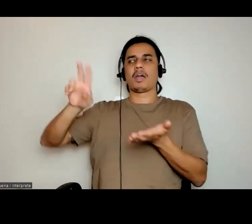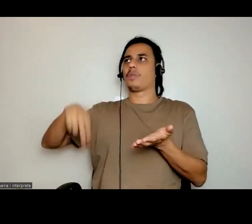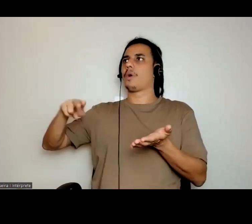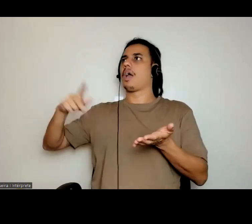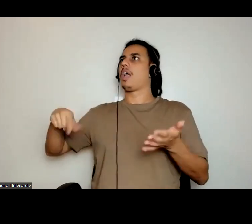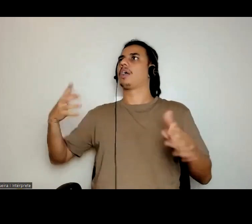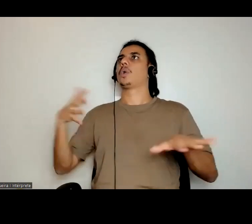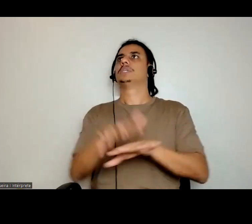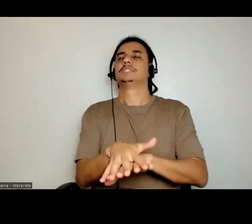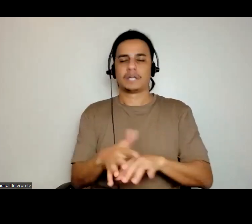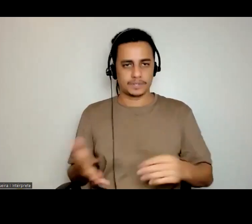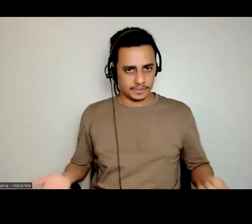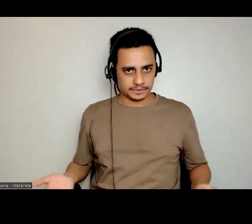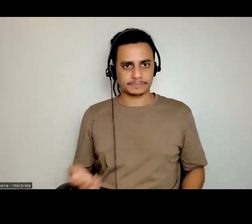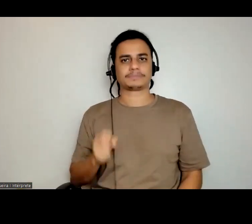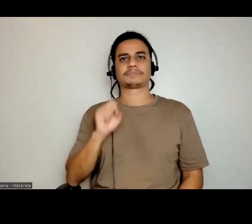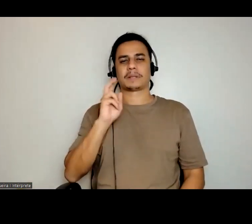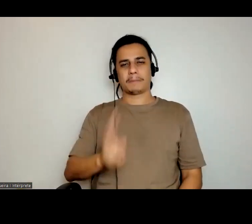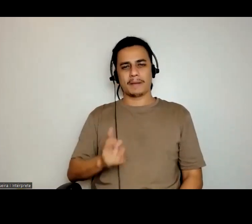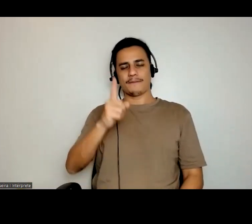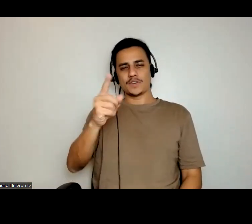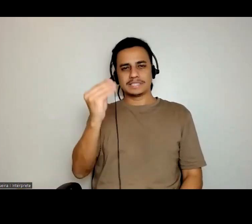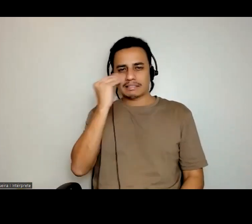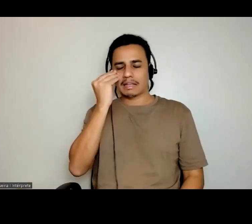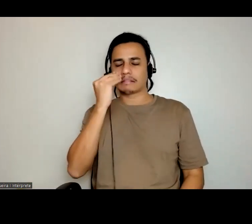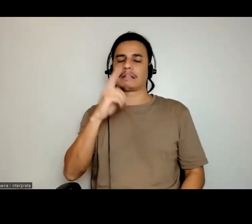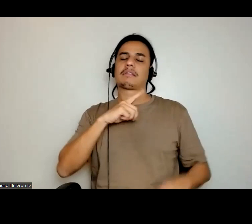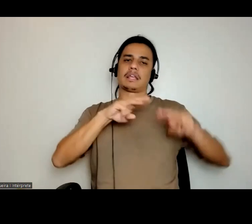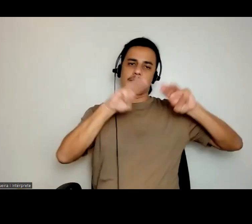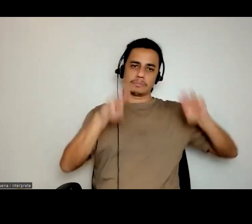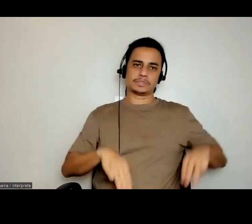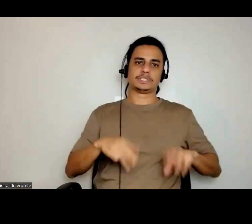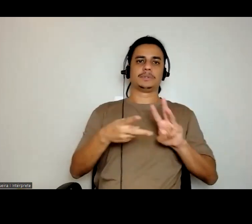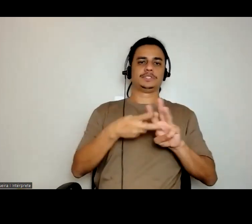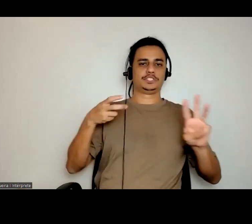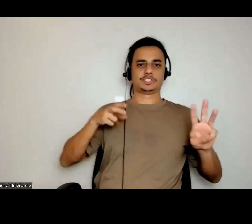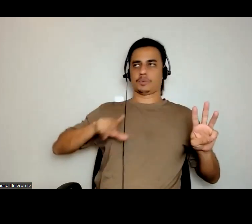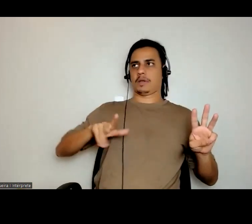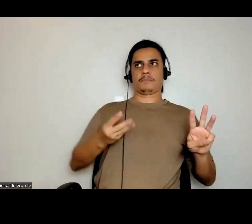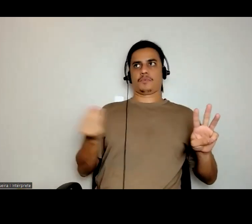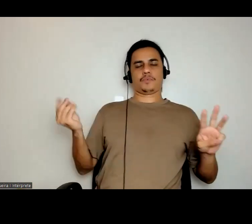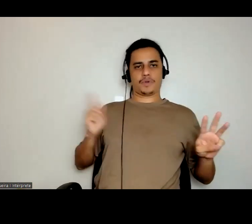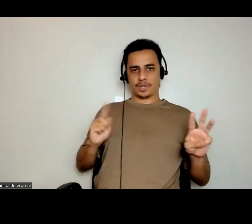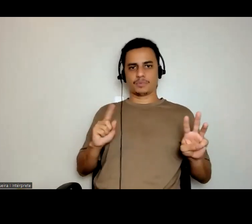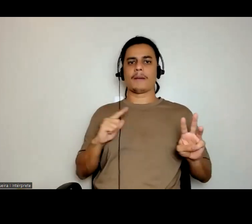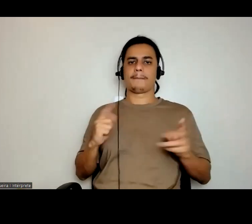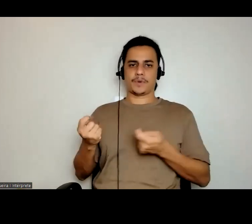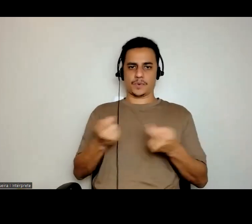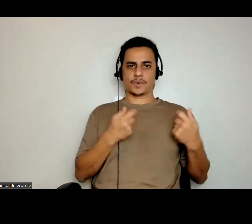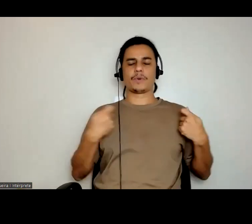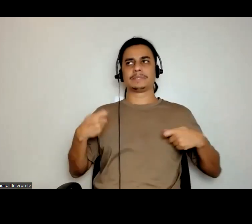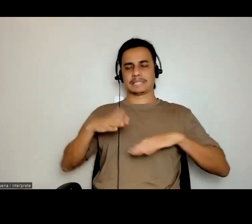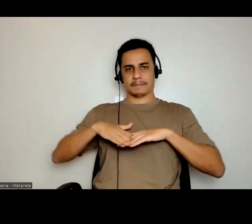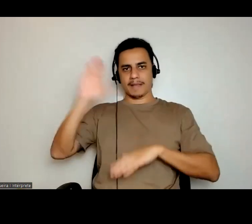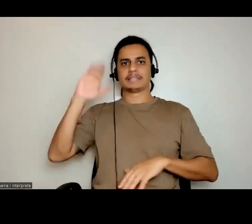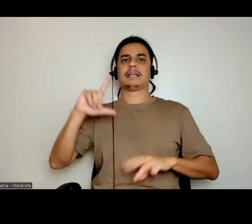mais que você tenha museus indígenas, e não é muito não, é pouco, deve ser mais, existem